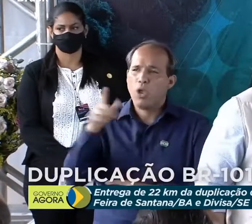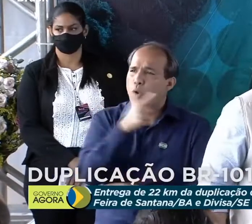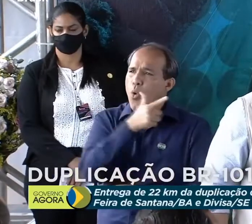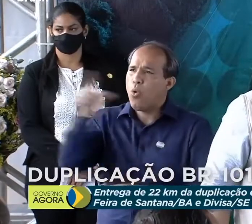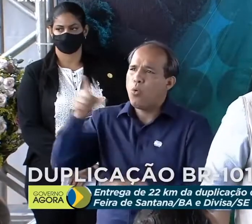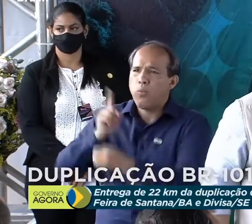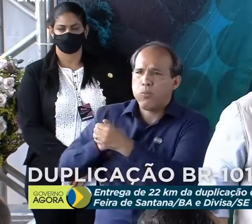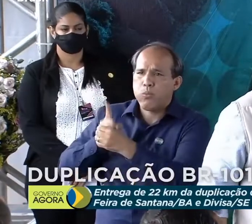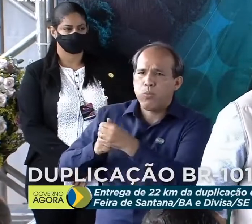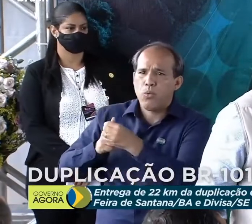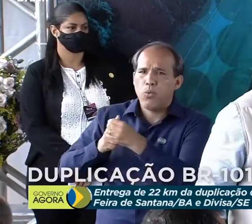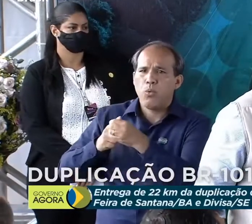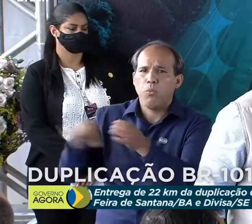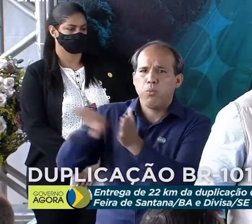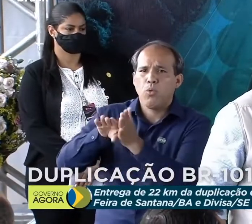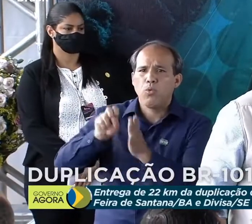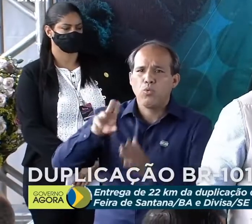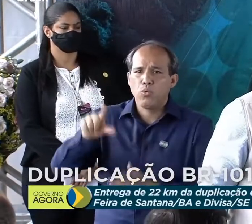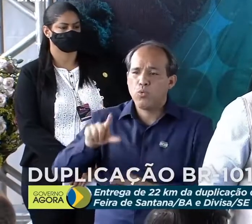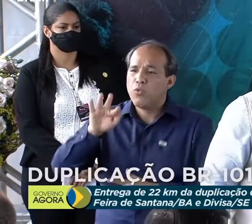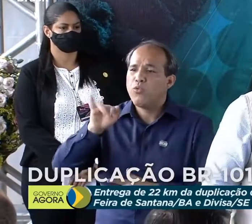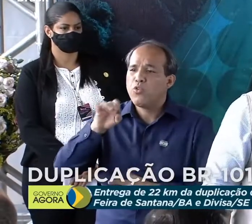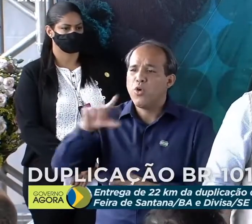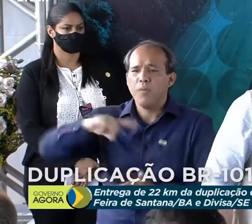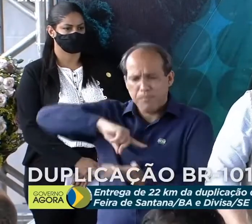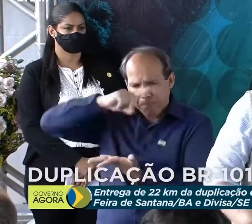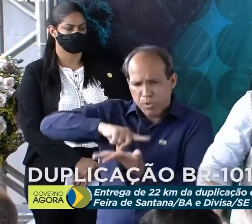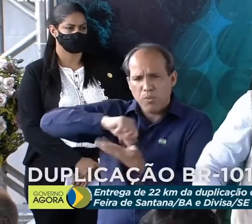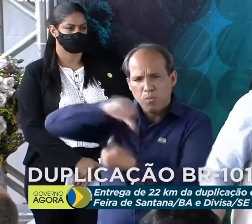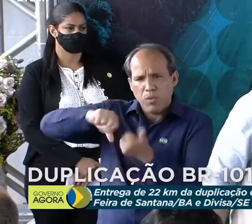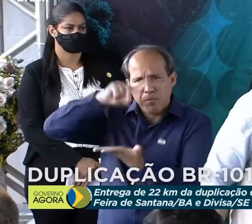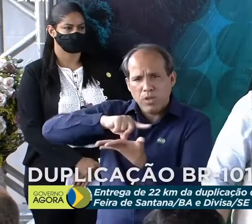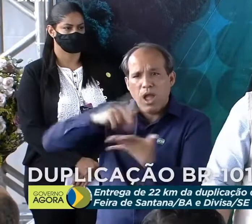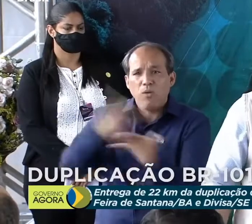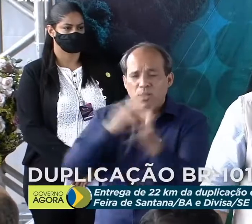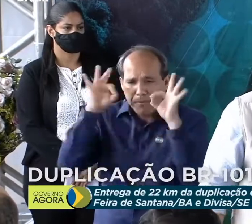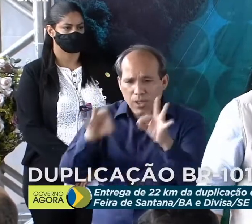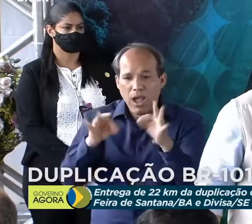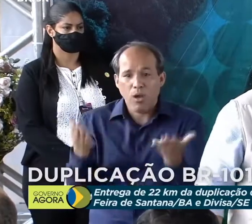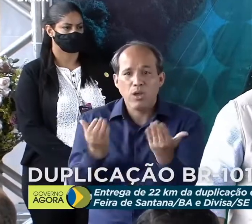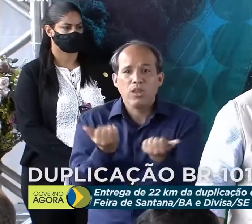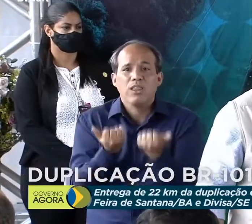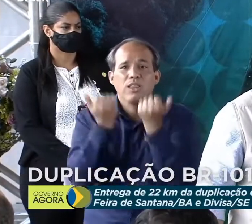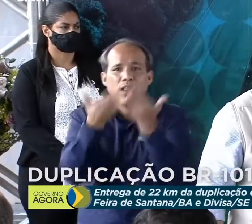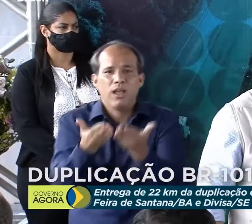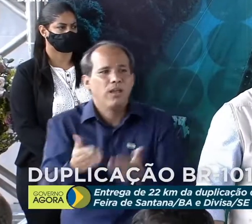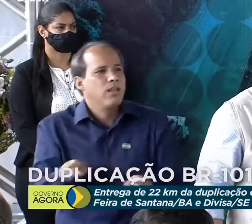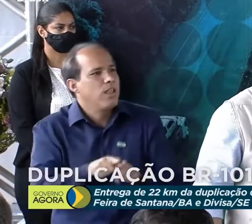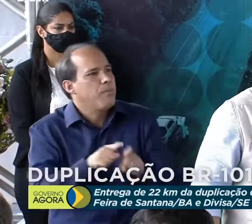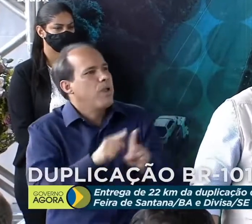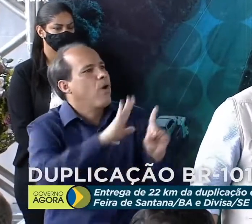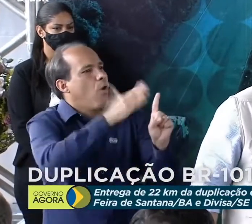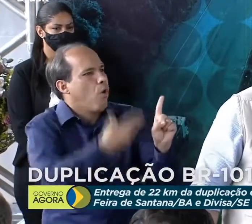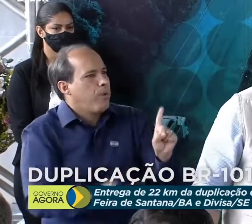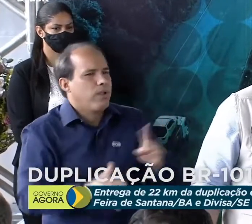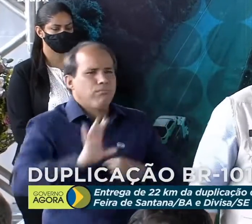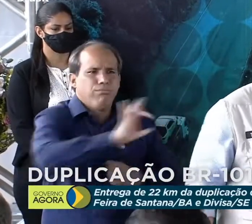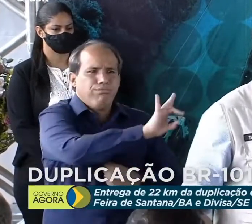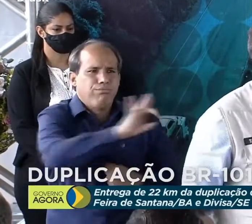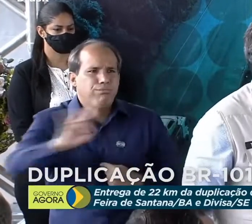A FIOL está se tornando uma realidade. E nesse dia de entrega cabe fazer as nossas homenagens. Primeiro,